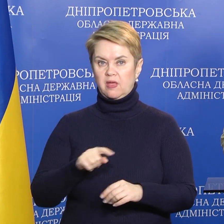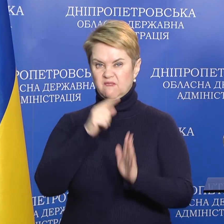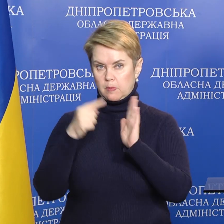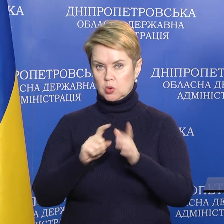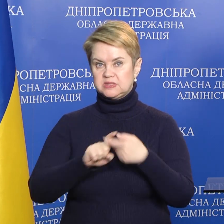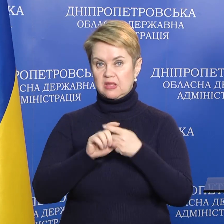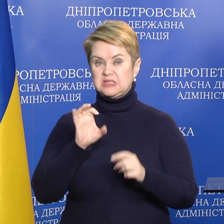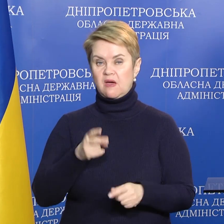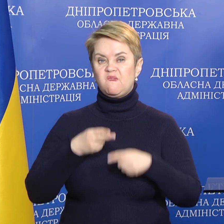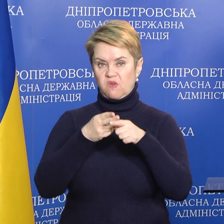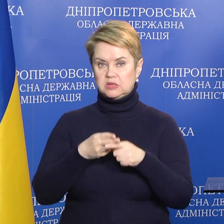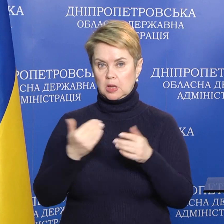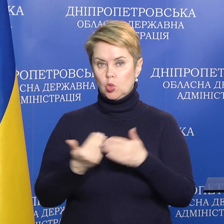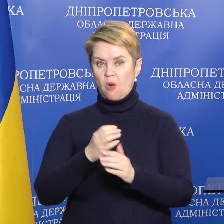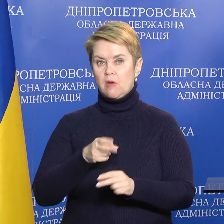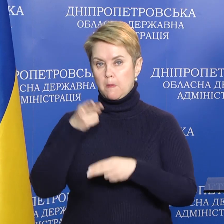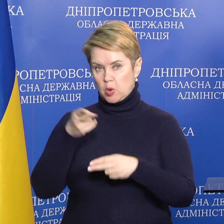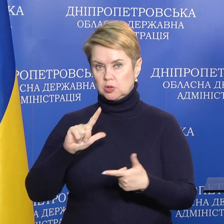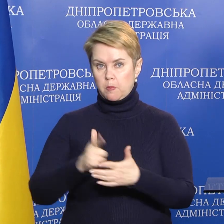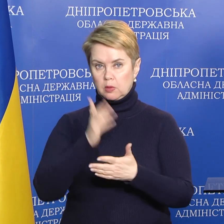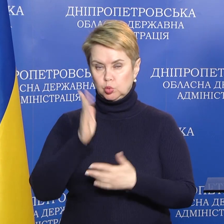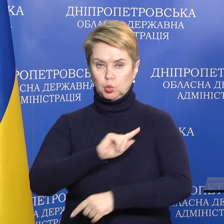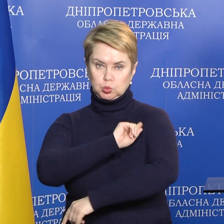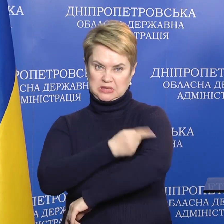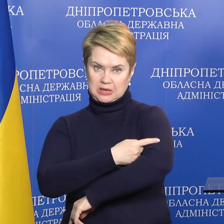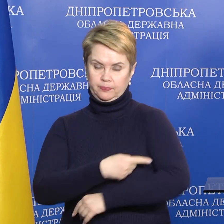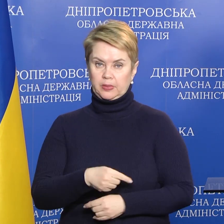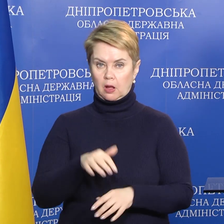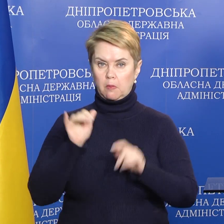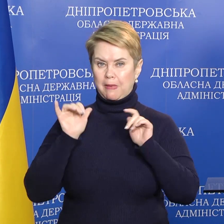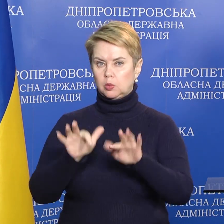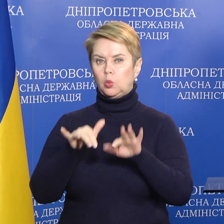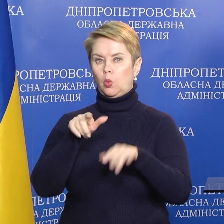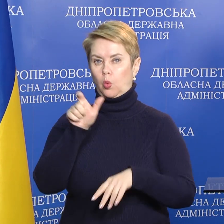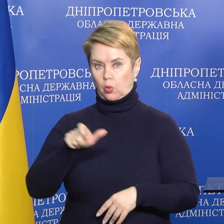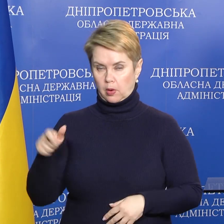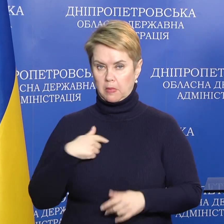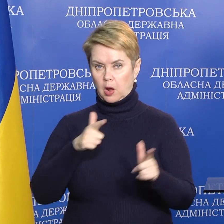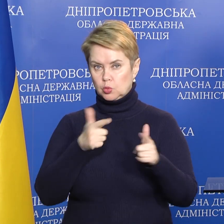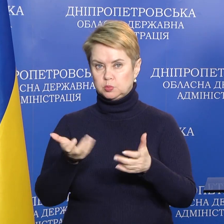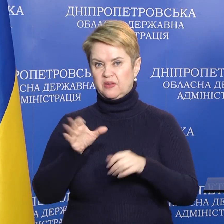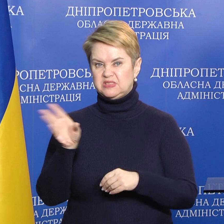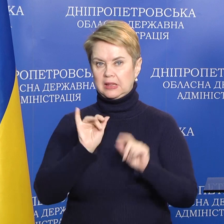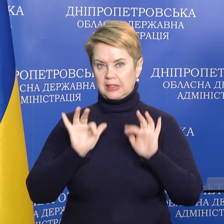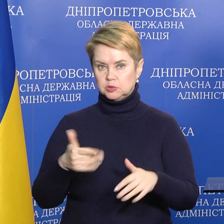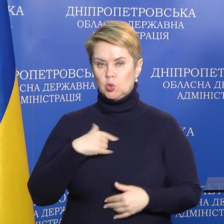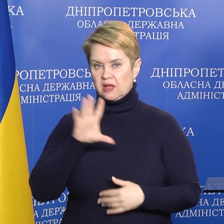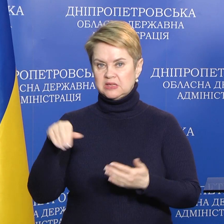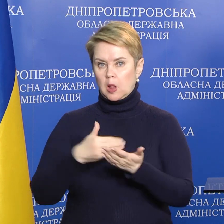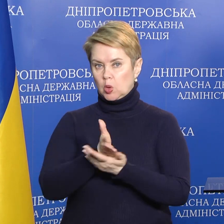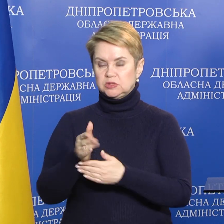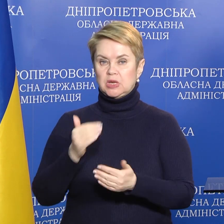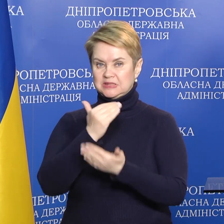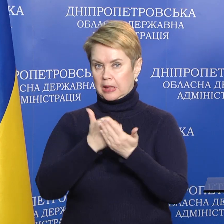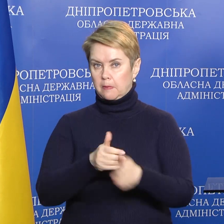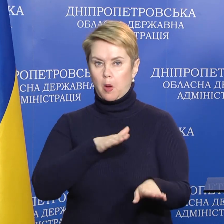вокзалом и новыми поездами, опять будет усилен поток. Поэтому мы готовимся, предпринимаем все действия. У нас вся логистическая